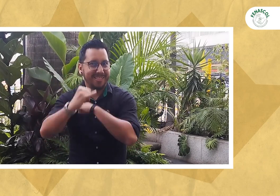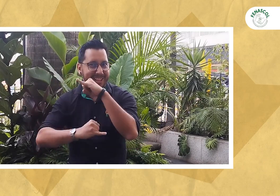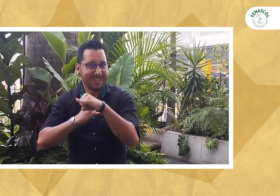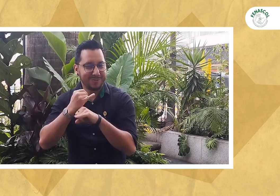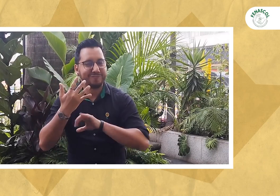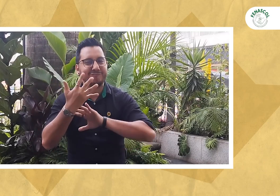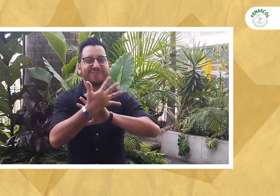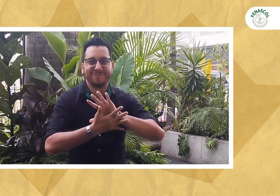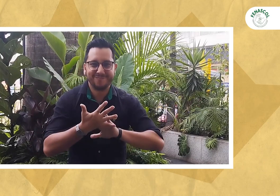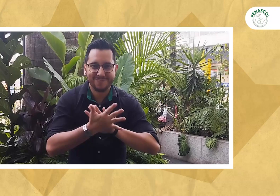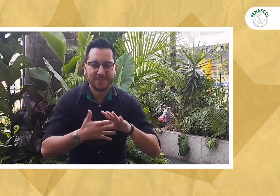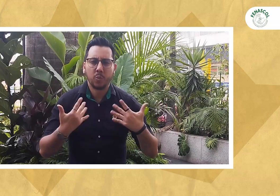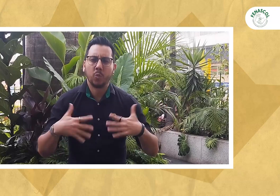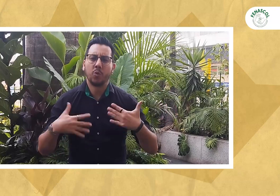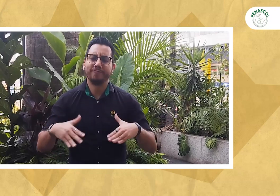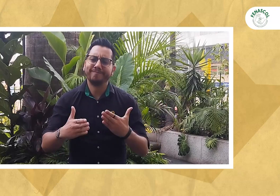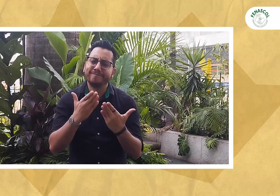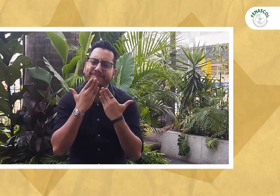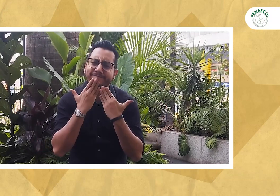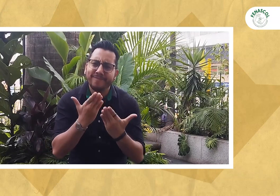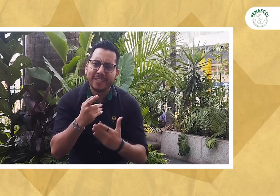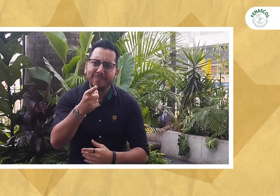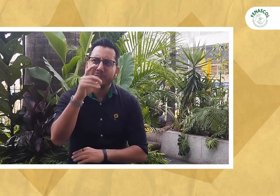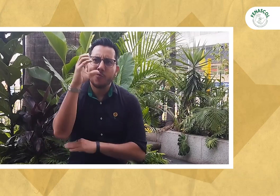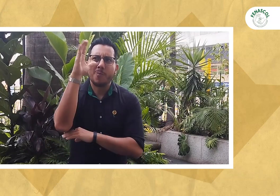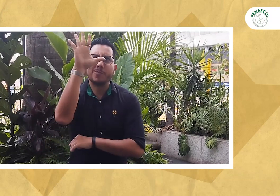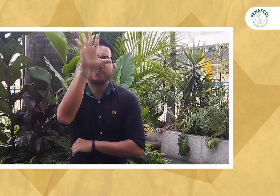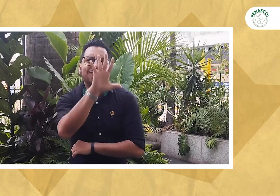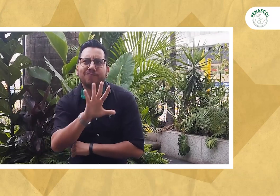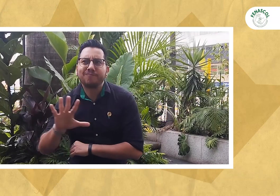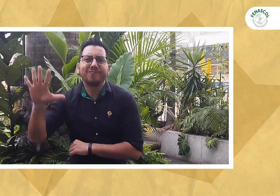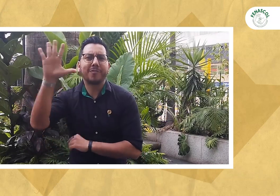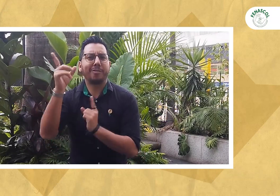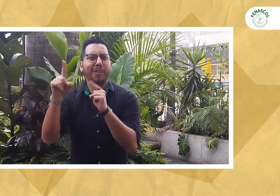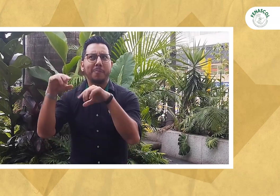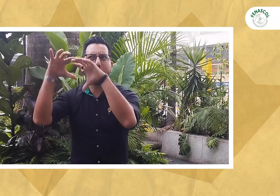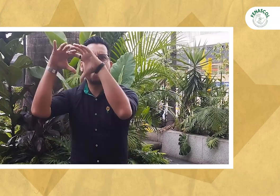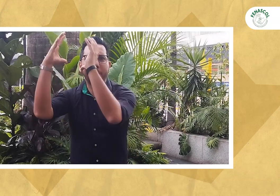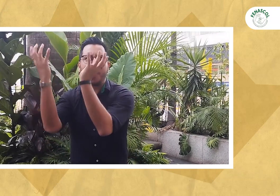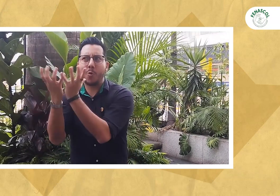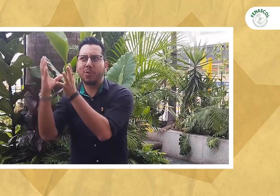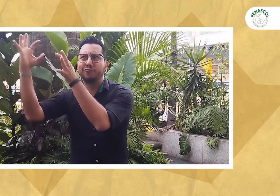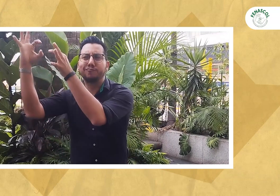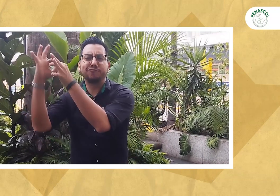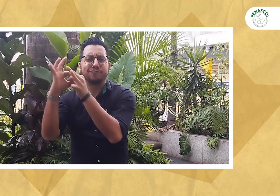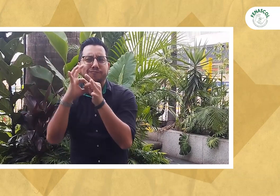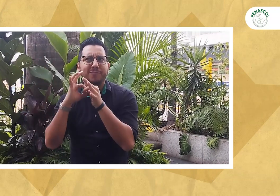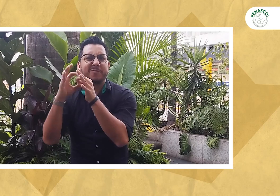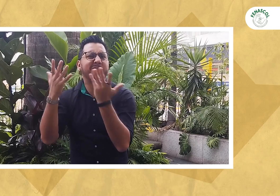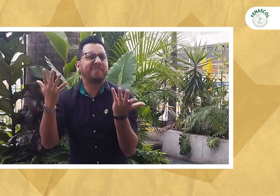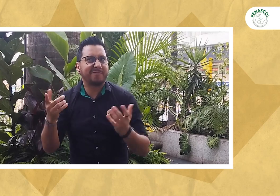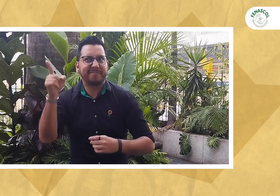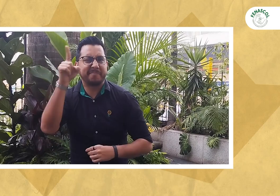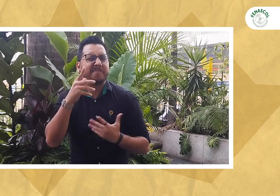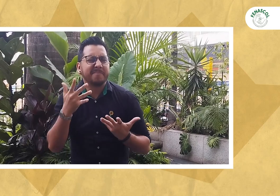Día Internacional de las Lenguas de Señas. Agradecemos a todos en Colombia y en el mundo que se han articulado hasta conmemoración.